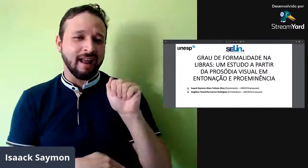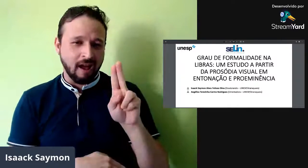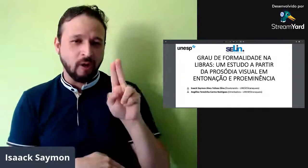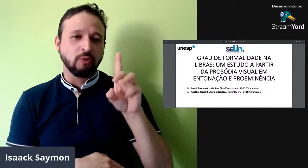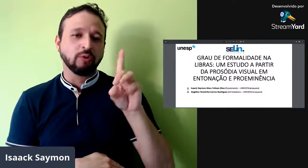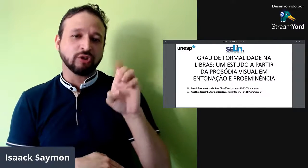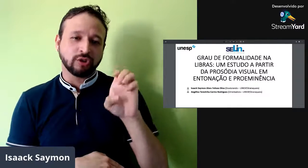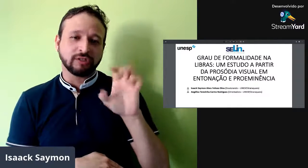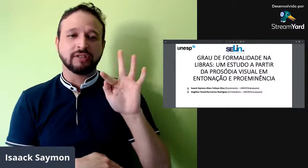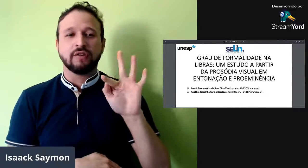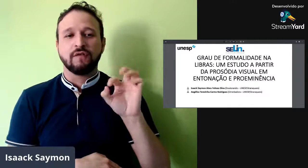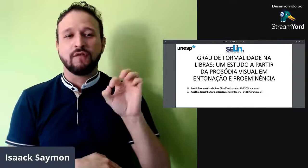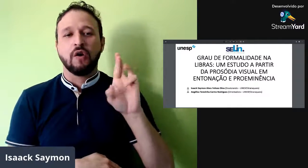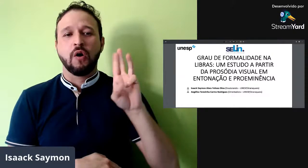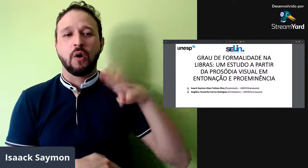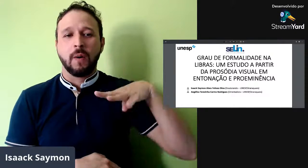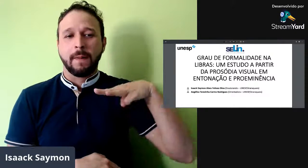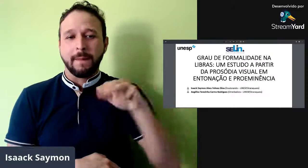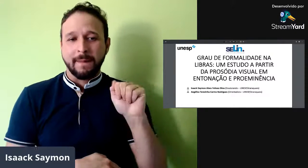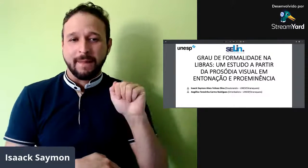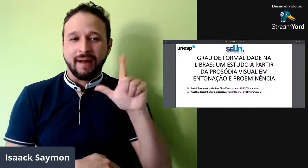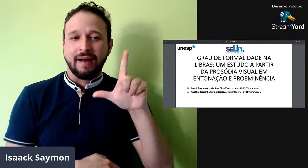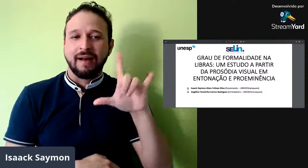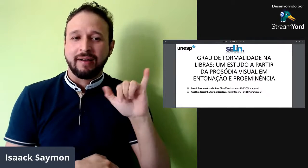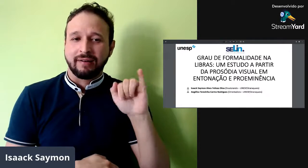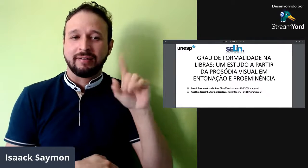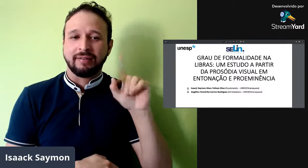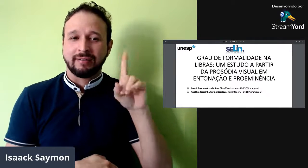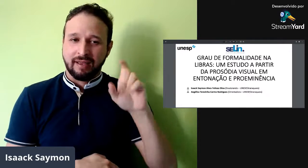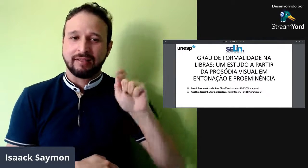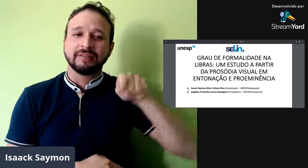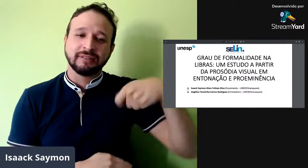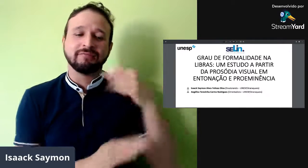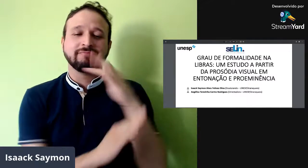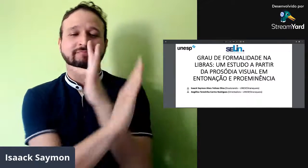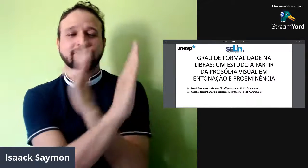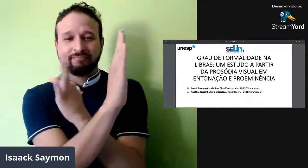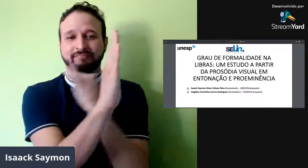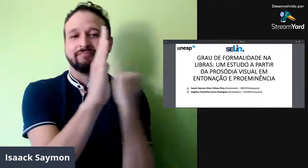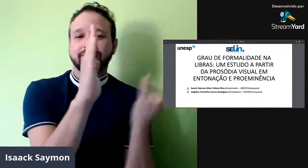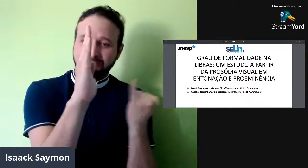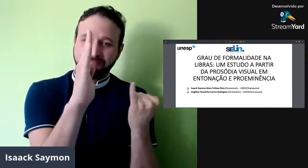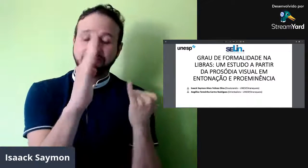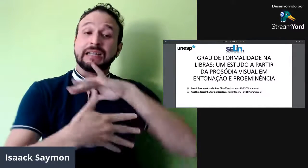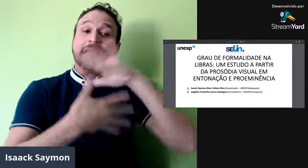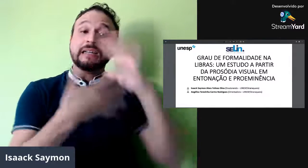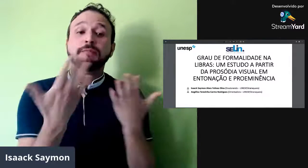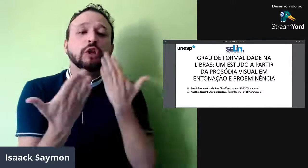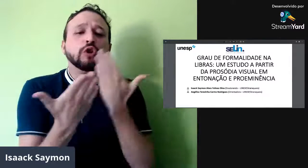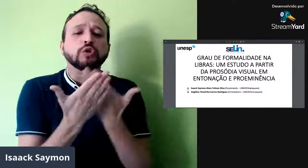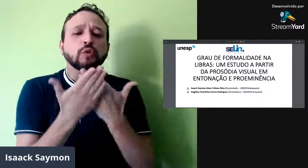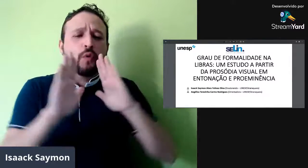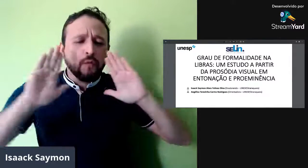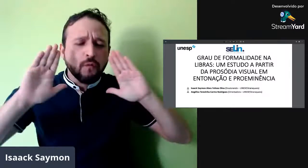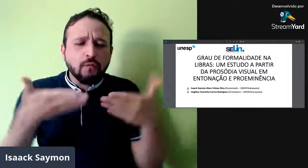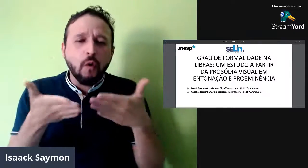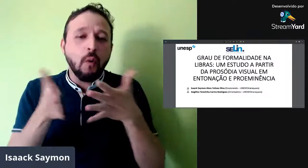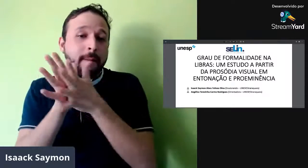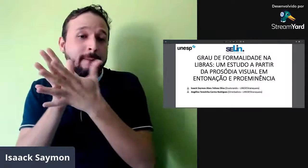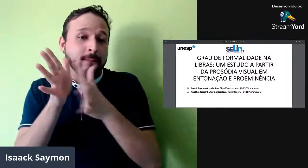sobre a formalidade e informalidade, o grau de formalidade e informalidade dentro da Libras,